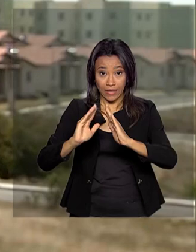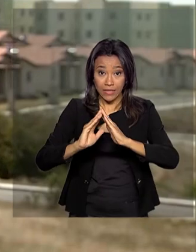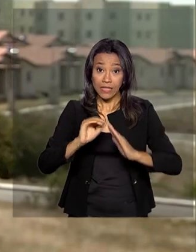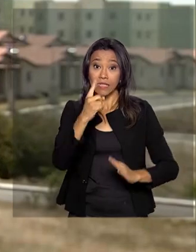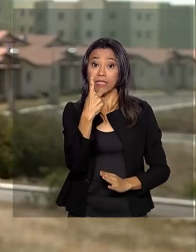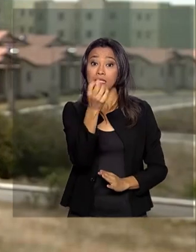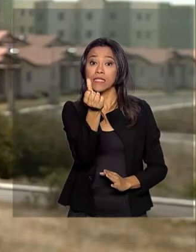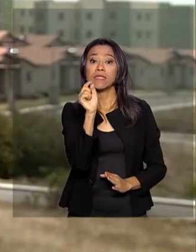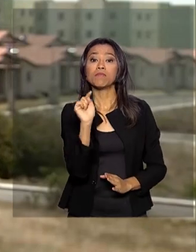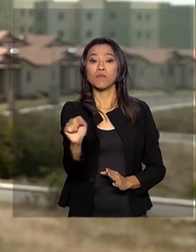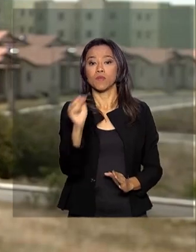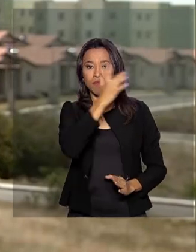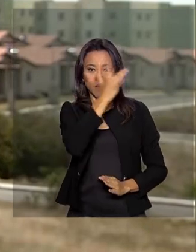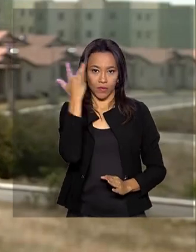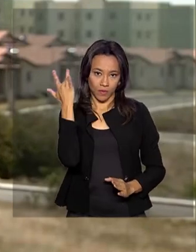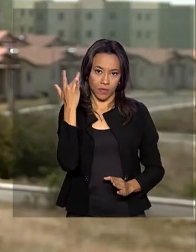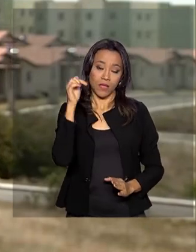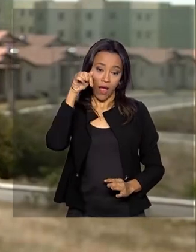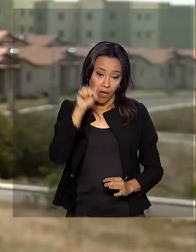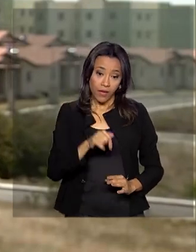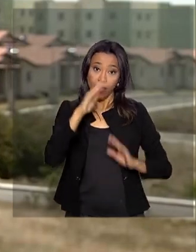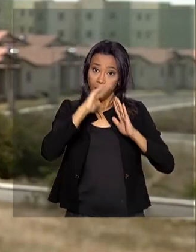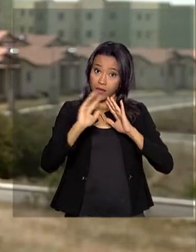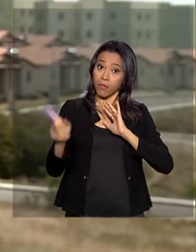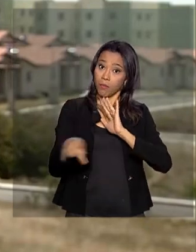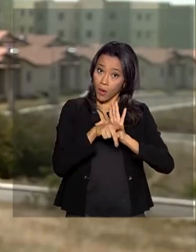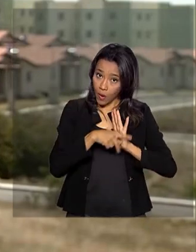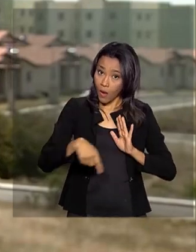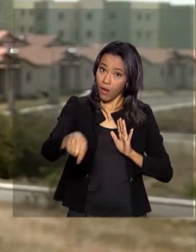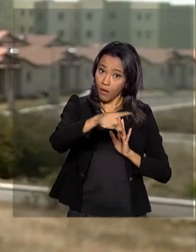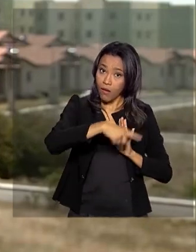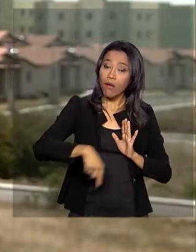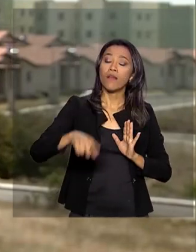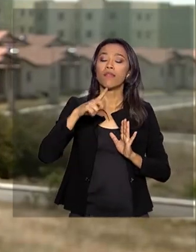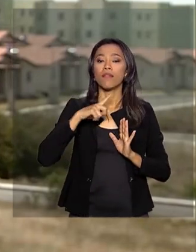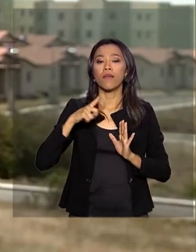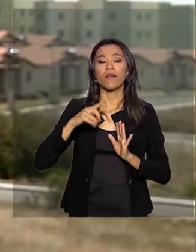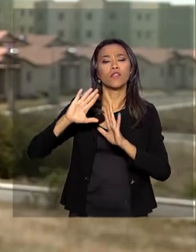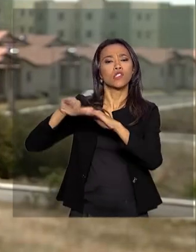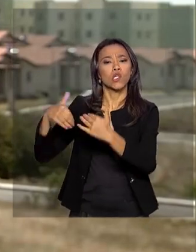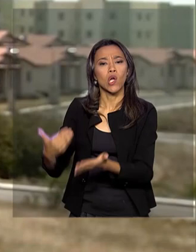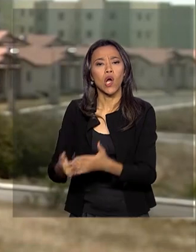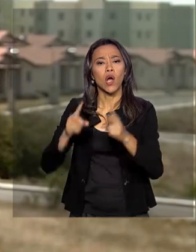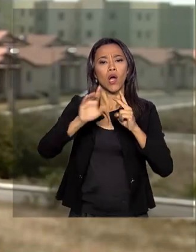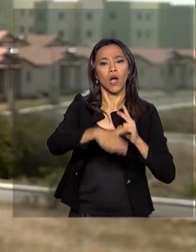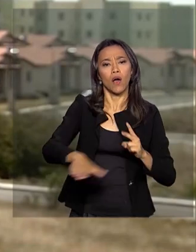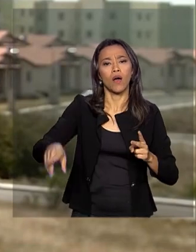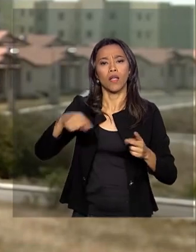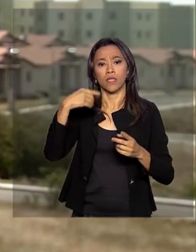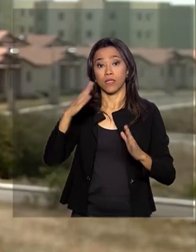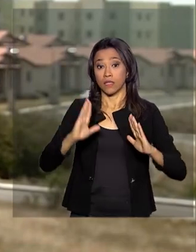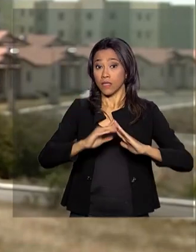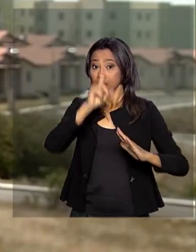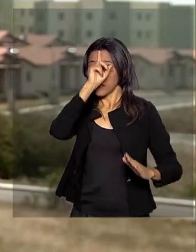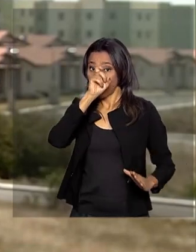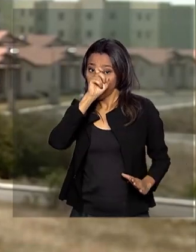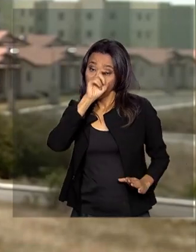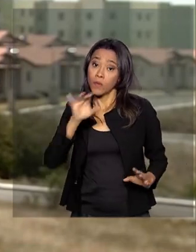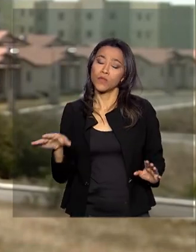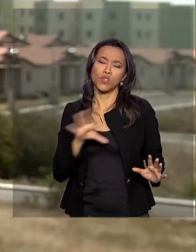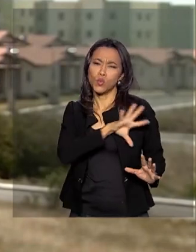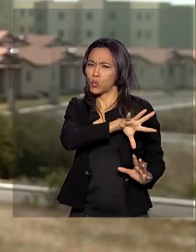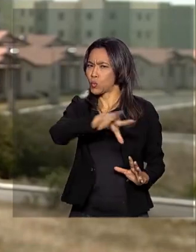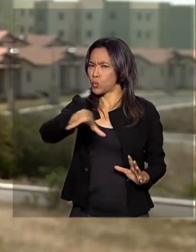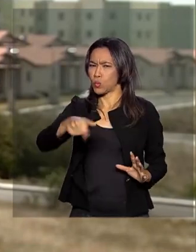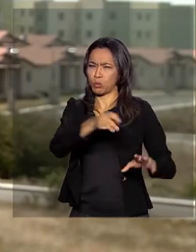pessoas. Aqui, além da casa própria, os moradores também recebem escolas, creches, postos de saúde e toda uma